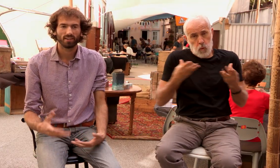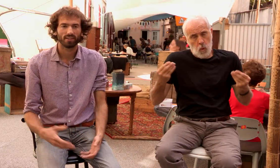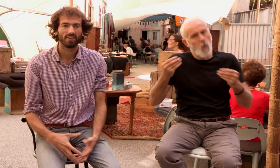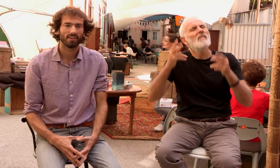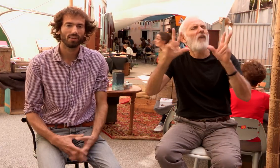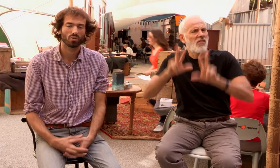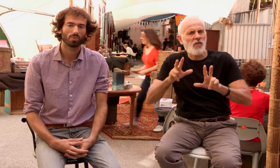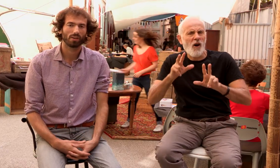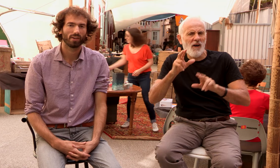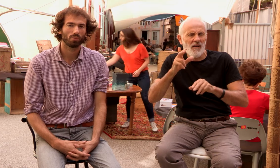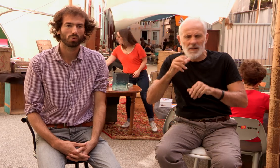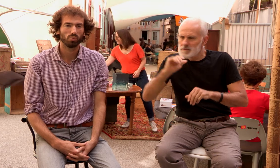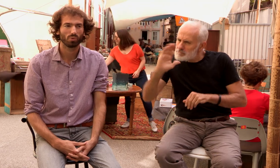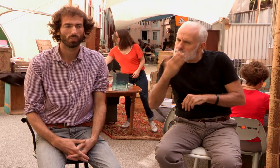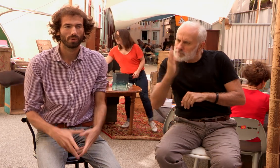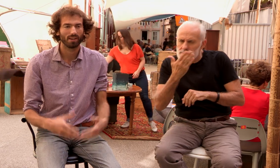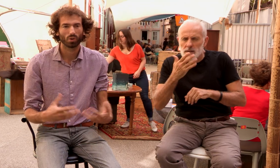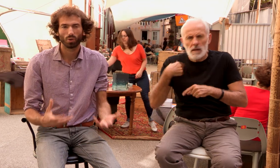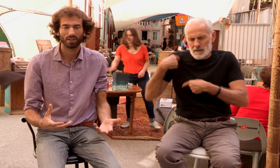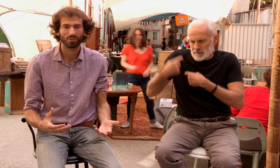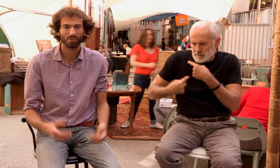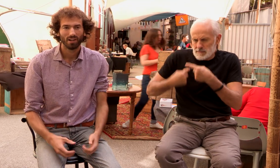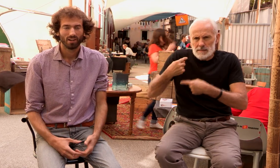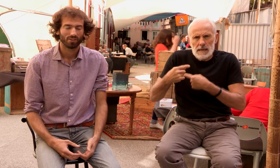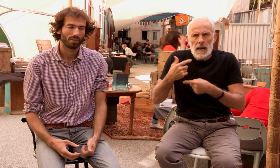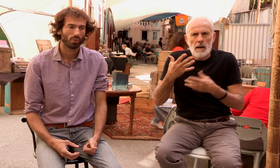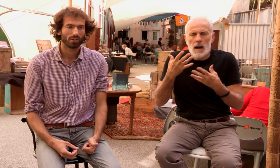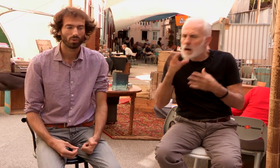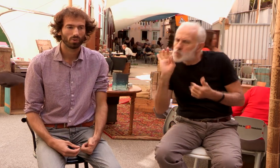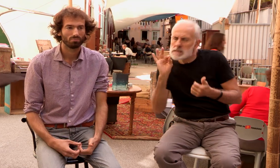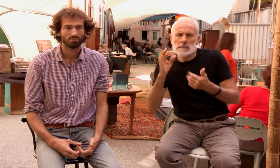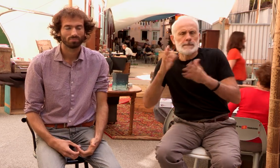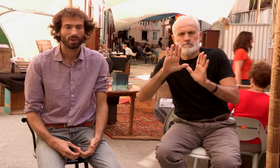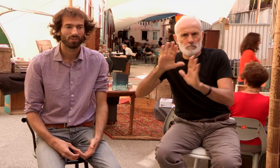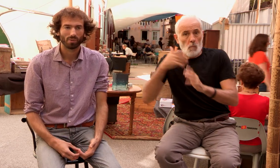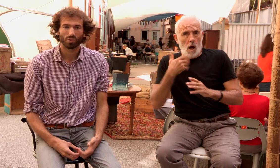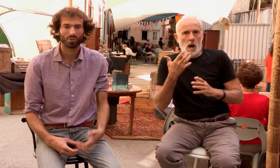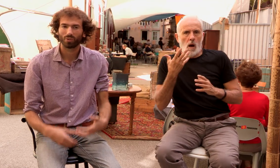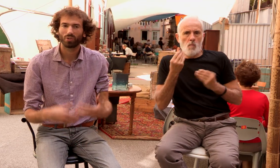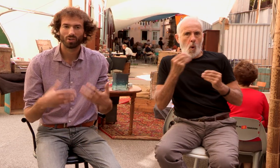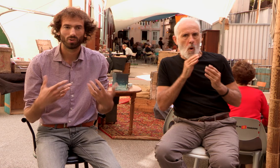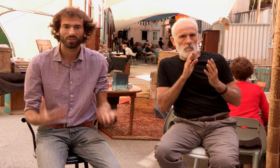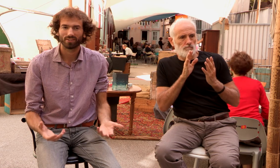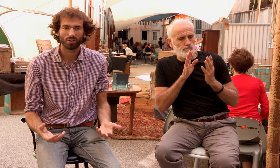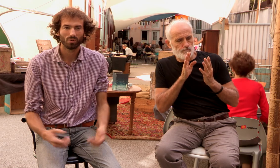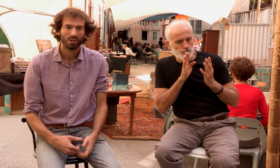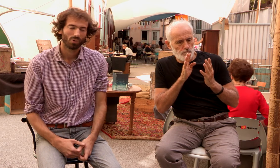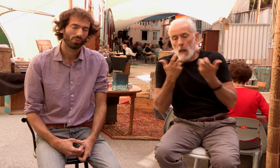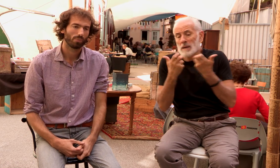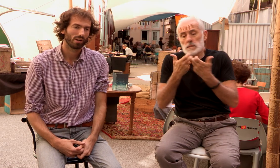des années, que je préfère beaucoup ce qu peut appeler la cooptation. Ça peut être, par exemple, la rencontre d'un auteur lors d'un salon, ou ça peut être